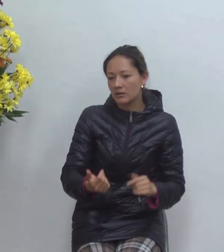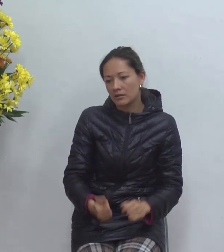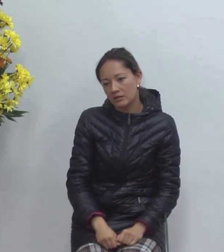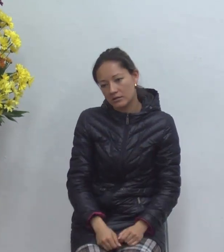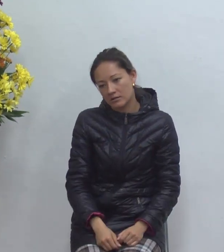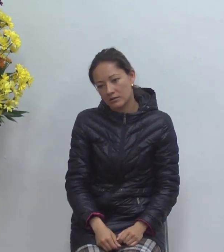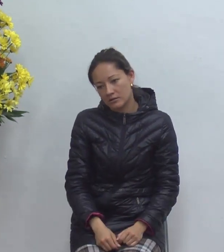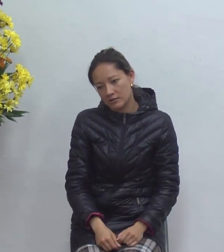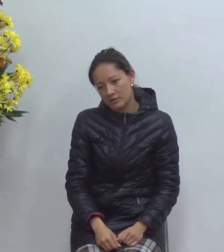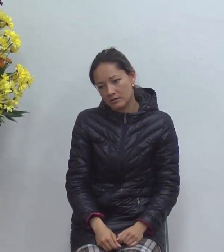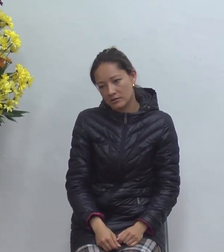que la tiene de paja ¿no?